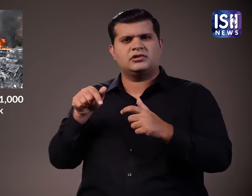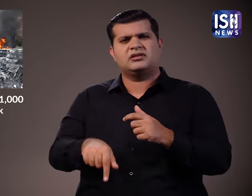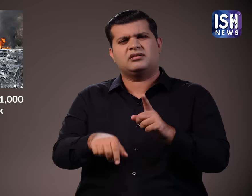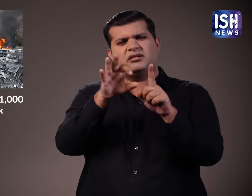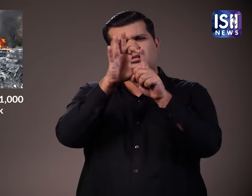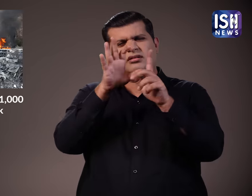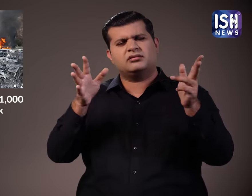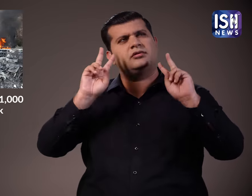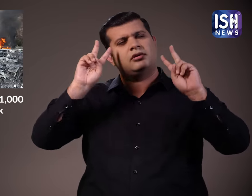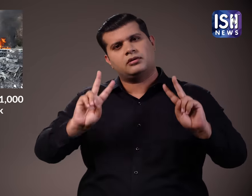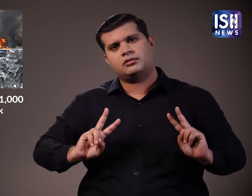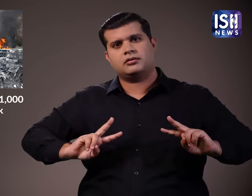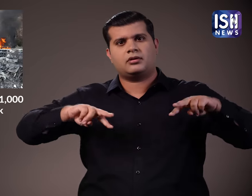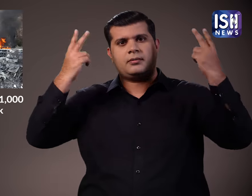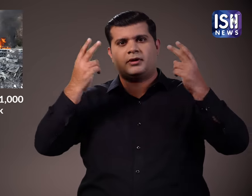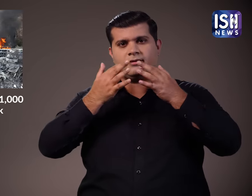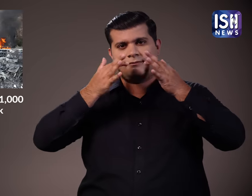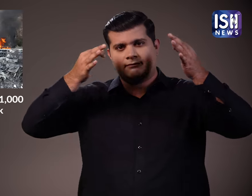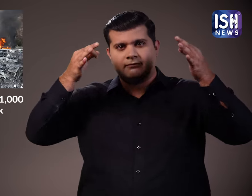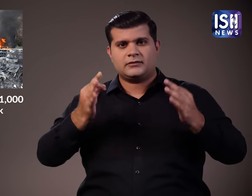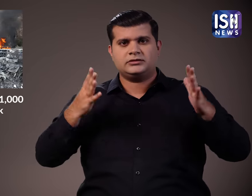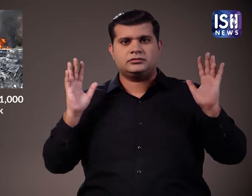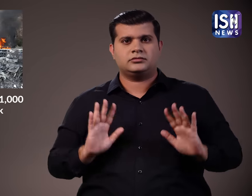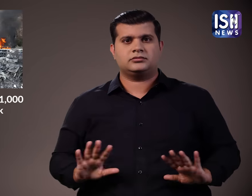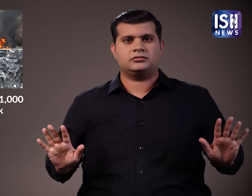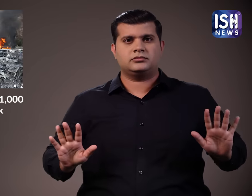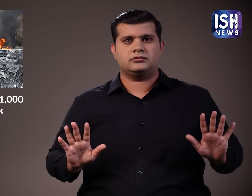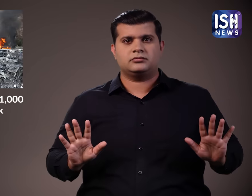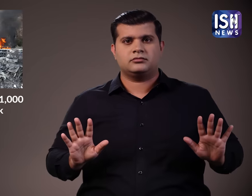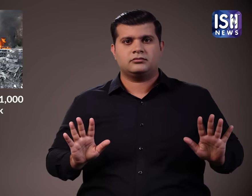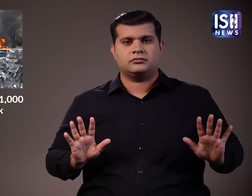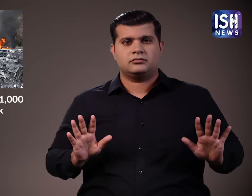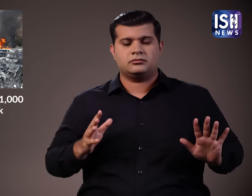हजारों नागरिकों को मार डाला।